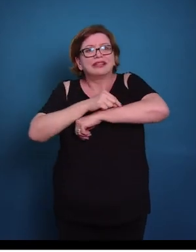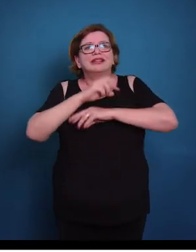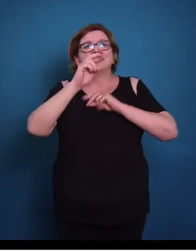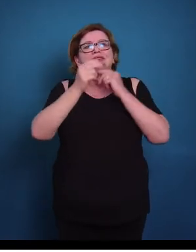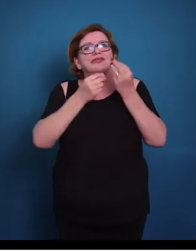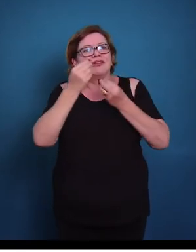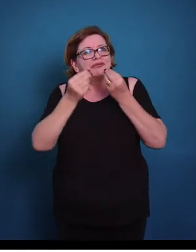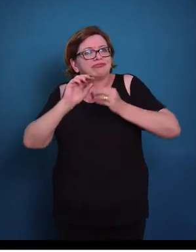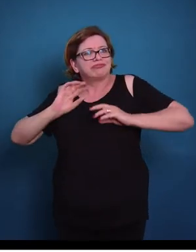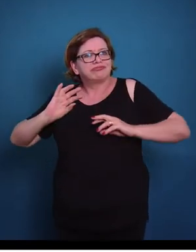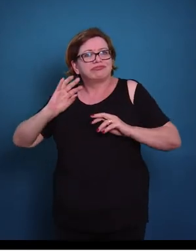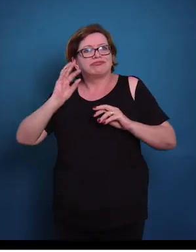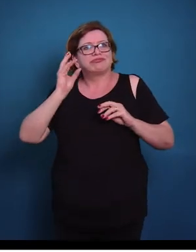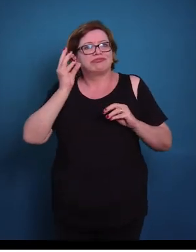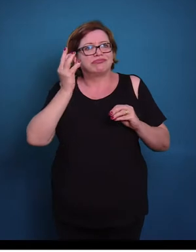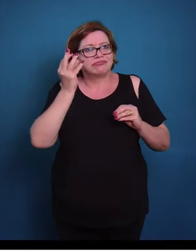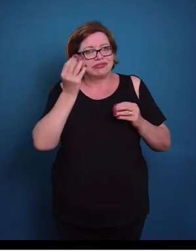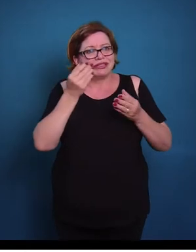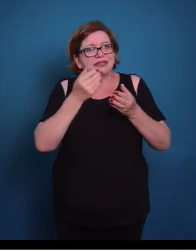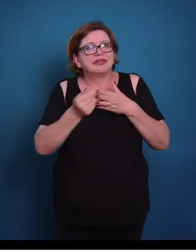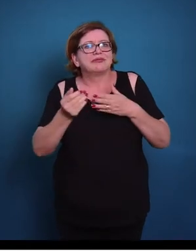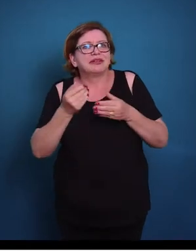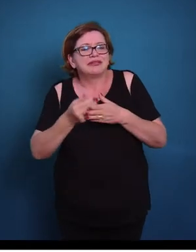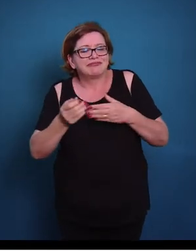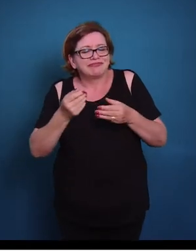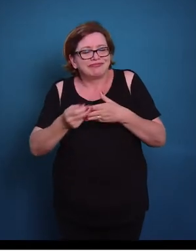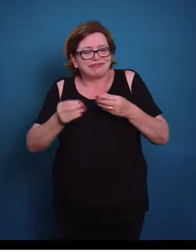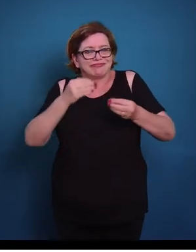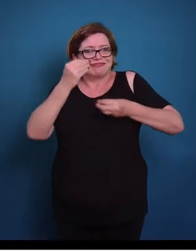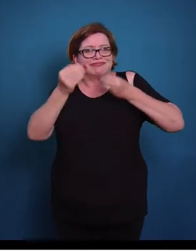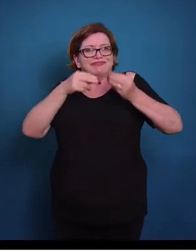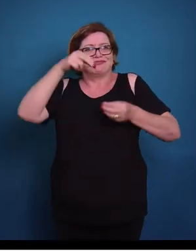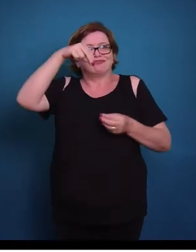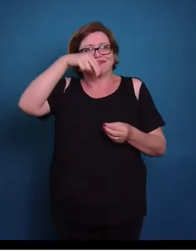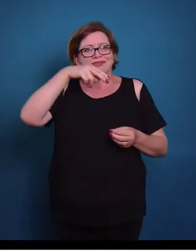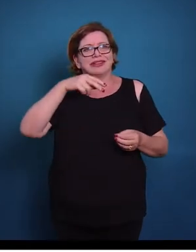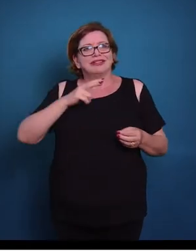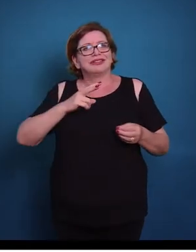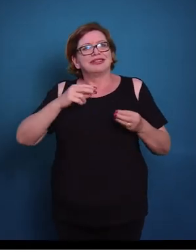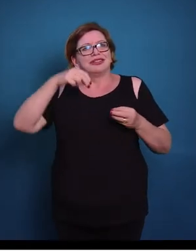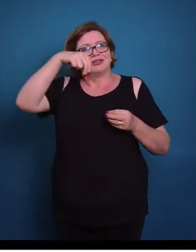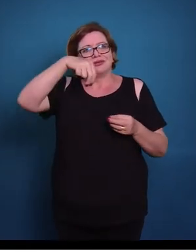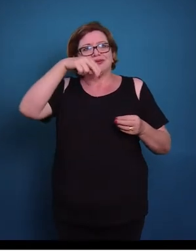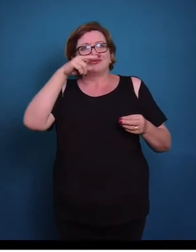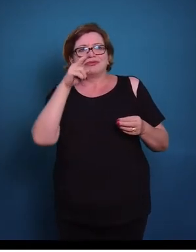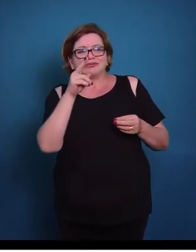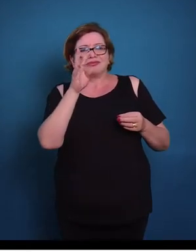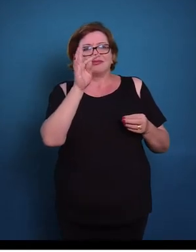estranhos, como também para evitar a perda de nutrientes, ou de solutos nesse caso.